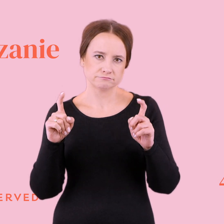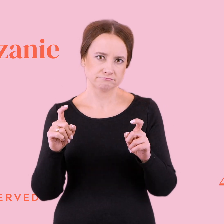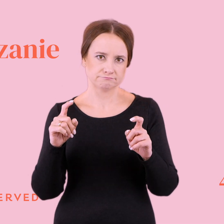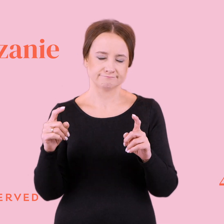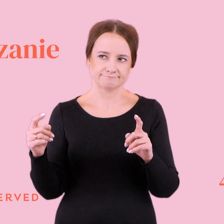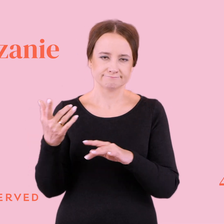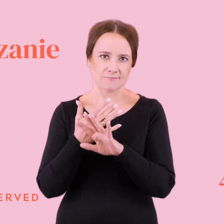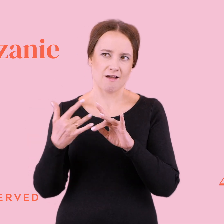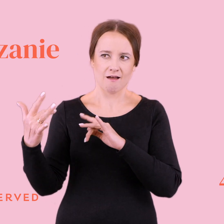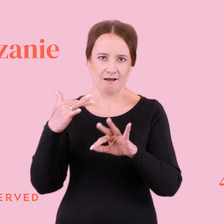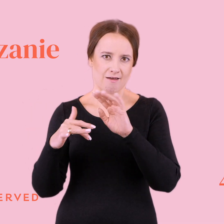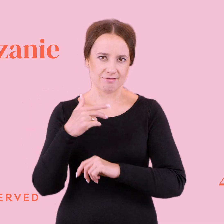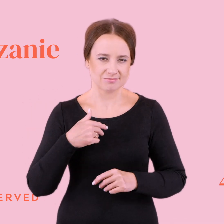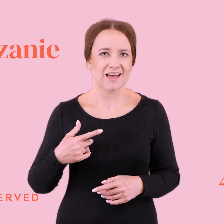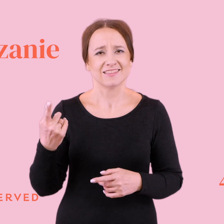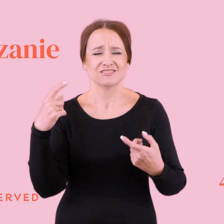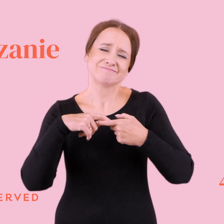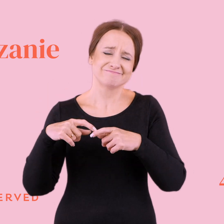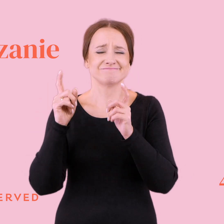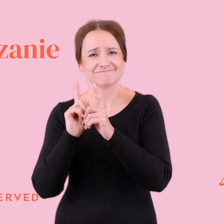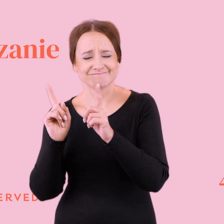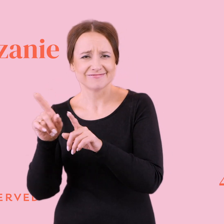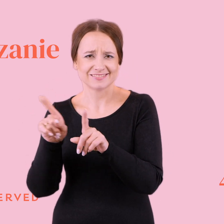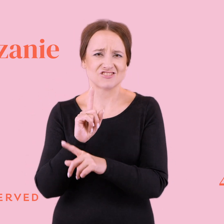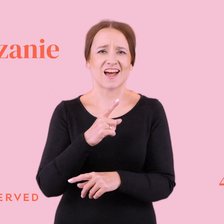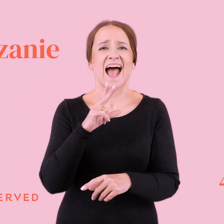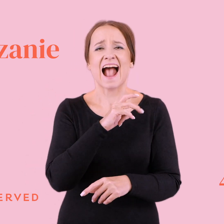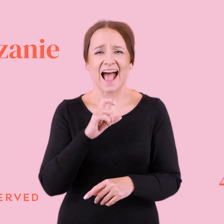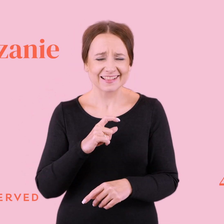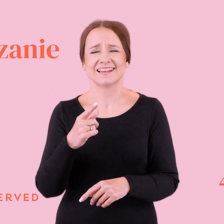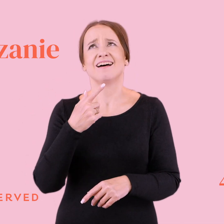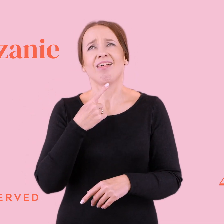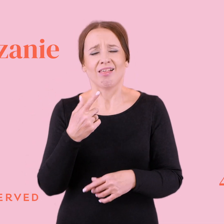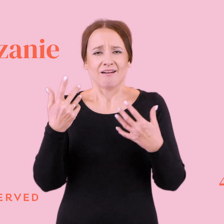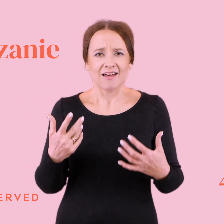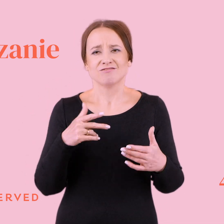ja, słuchajcie, dopisuję tego związkowego, randkowego kaca do listy nadchodzących odcinków.